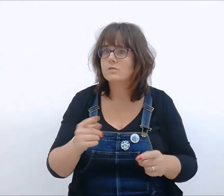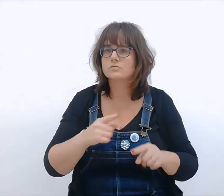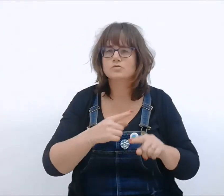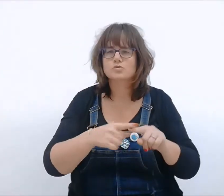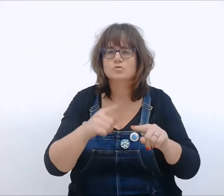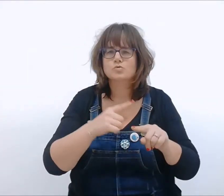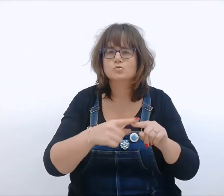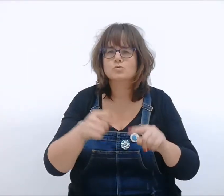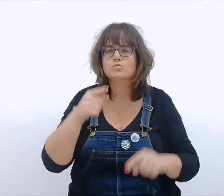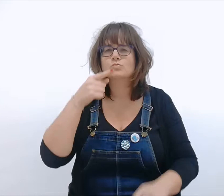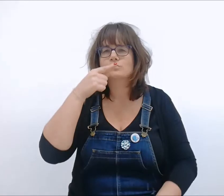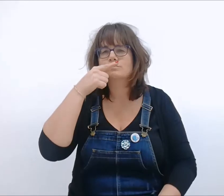bon.